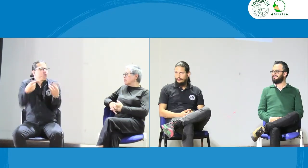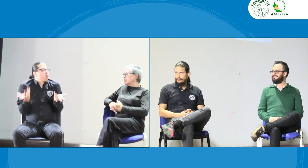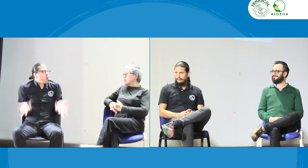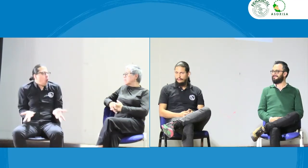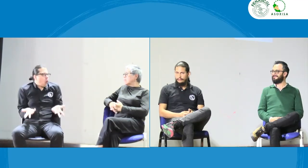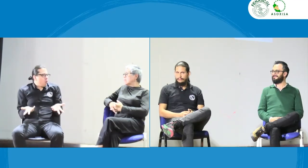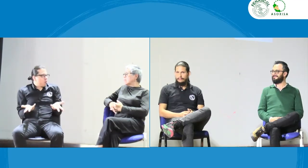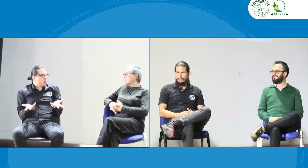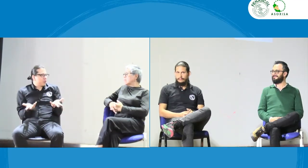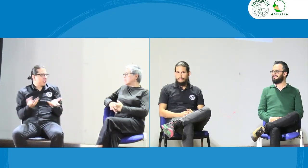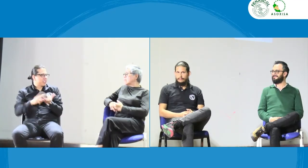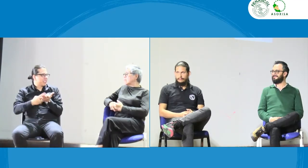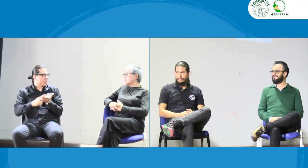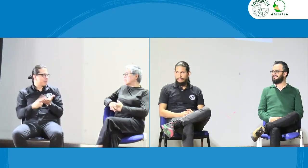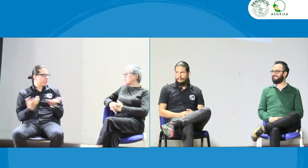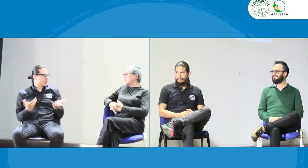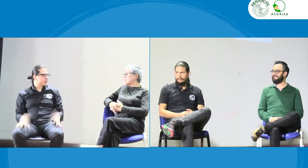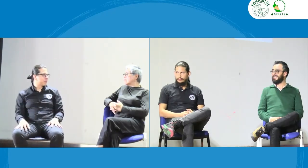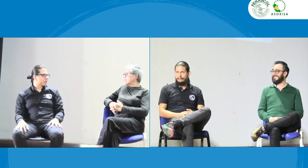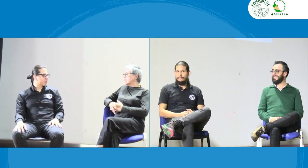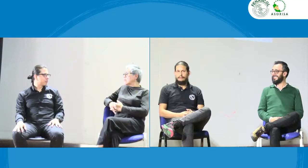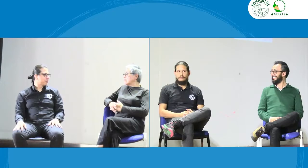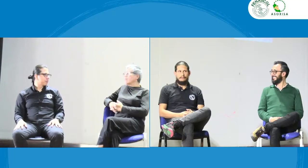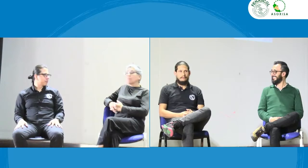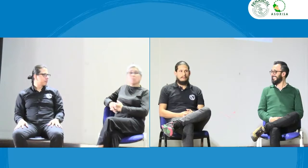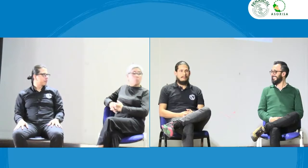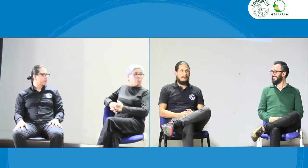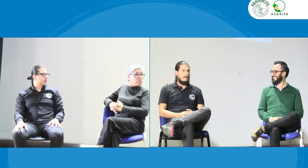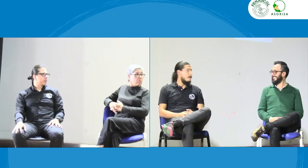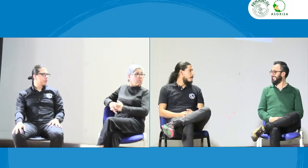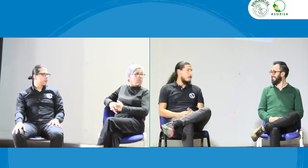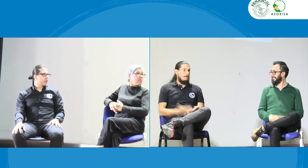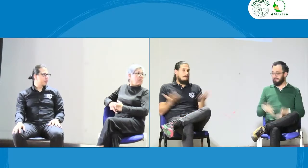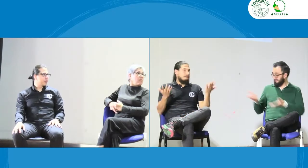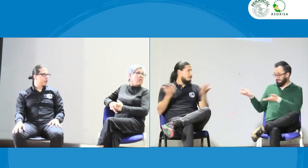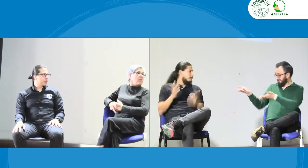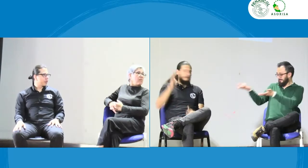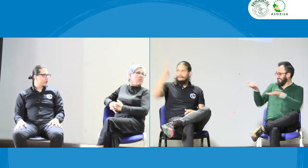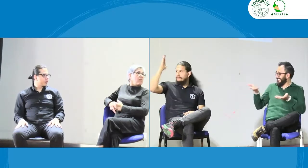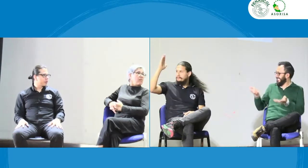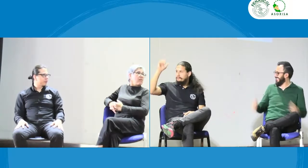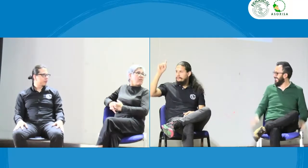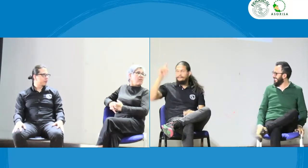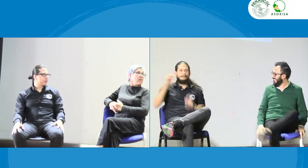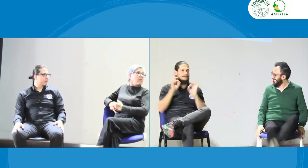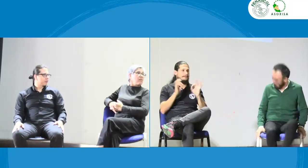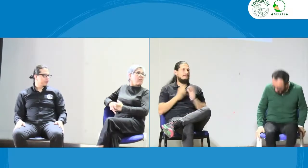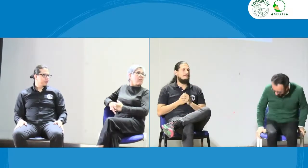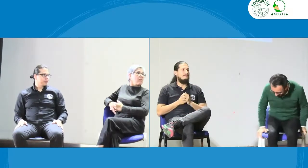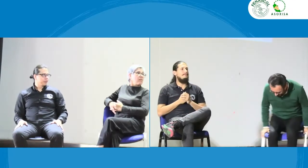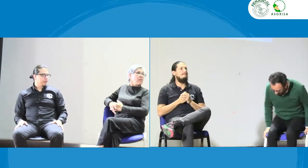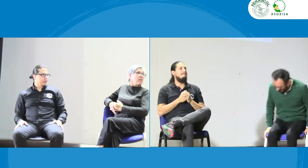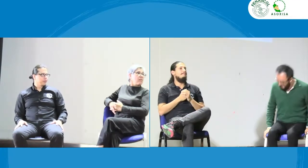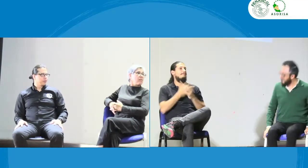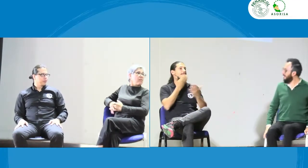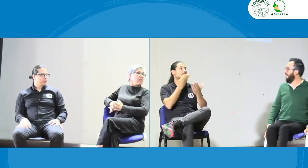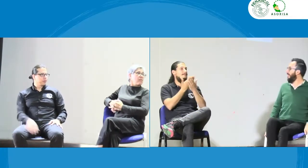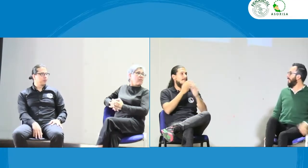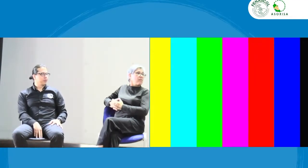¿Qué alternativas podríamos dar para que esos servicios de calidad se debieran? Me gustaría iniciar respondiendo